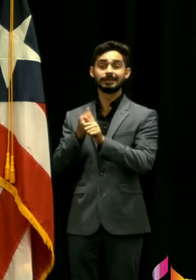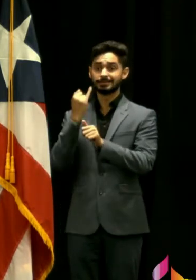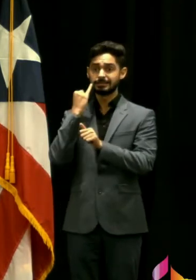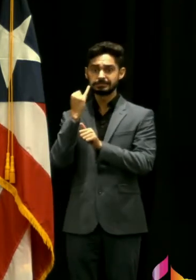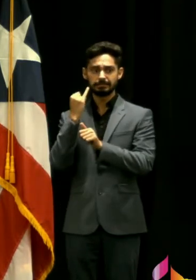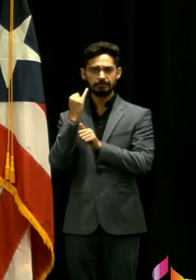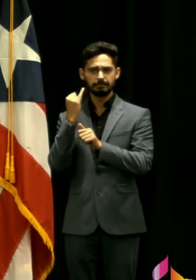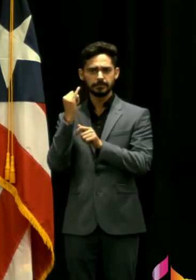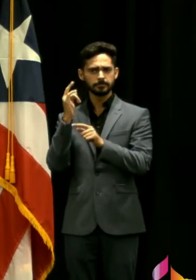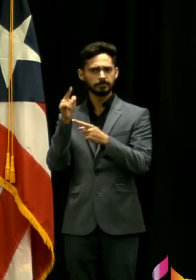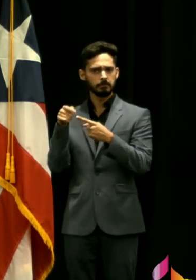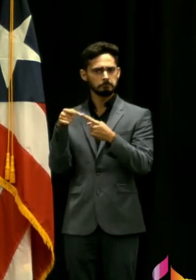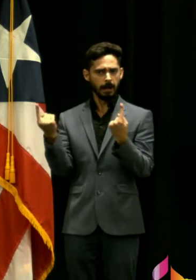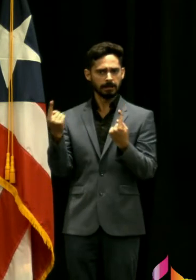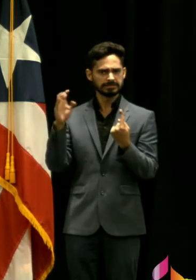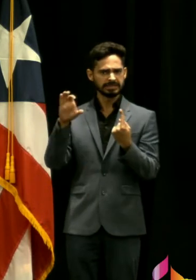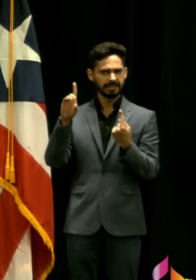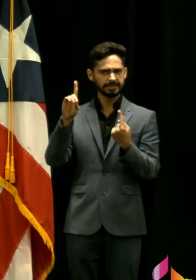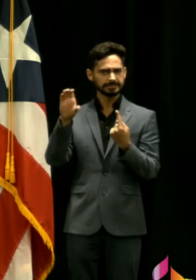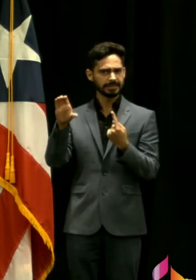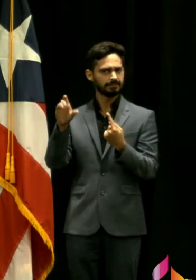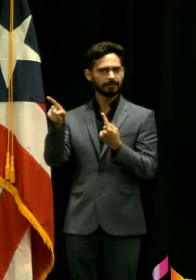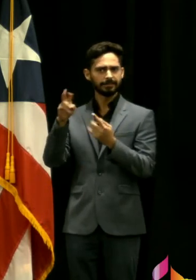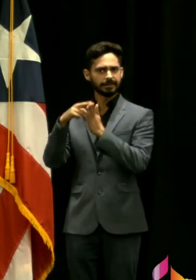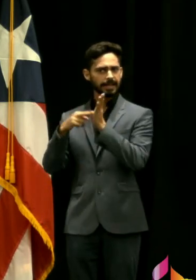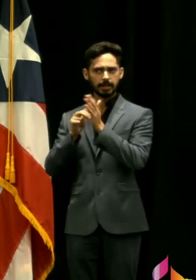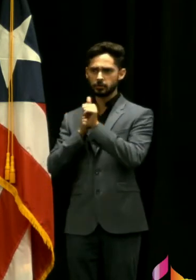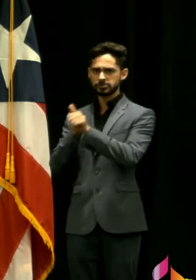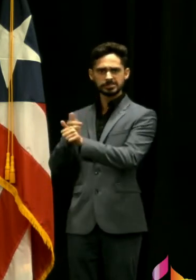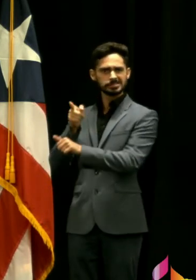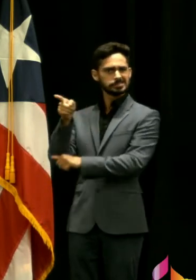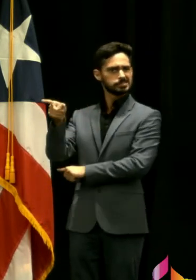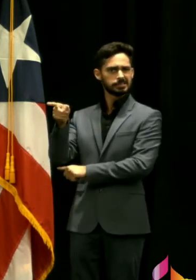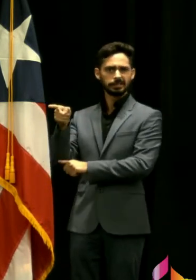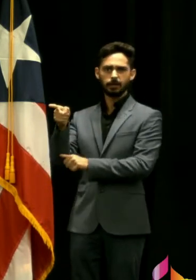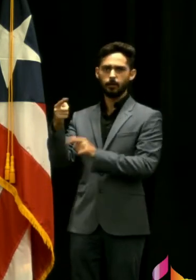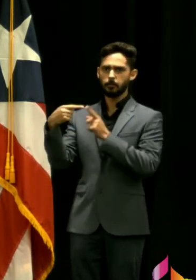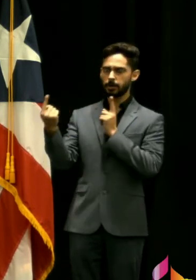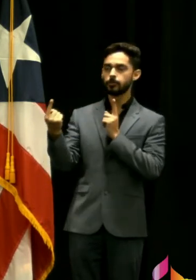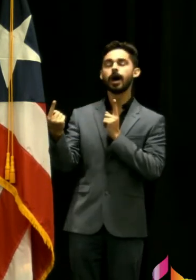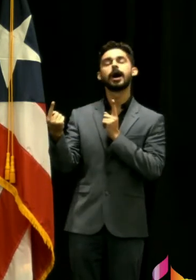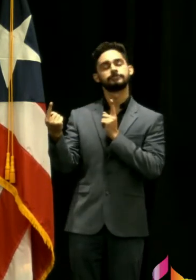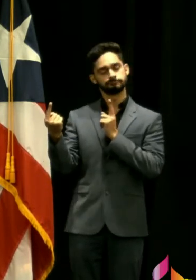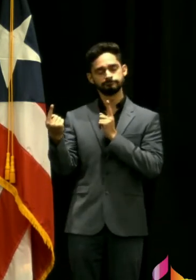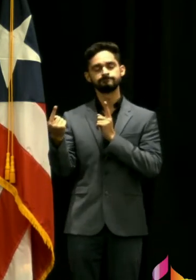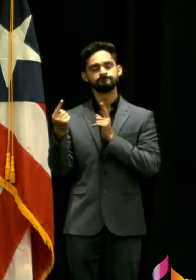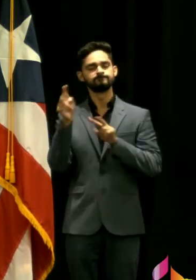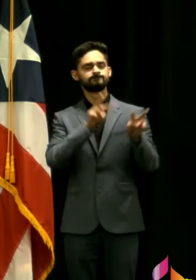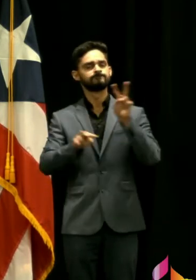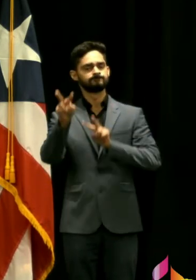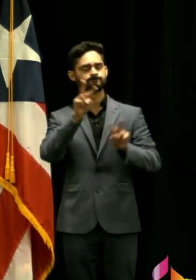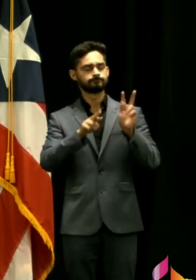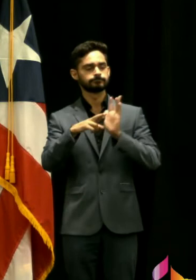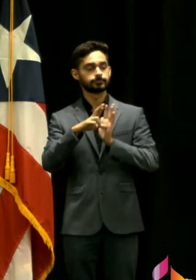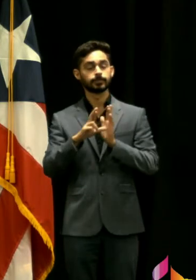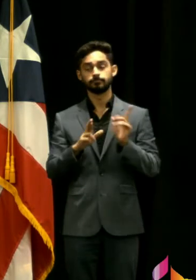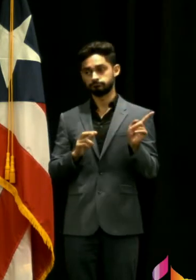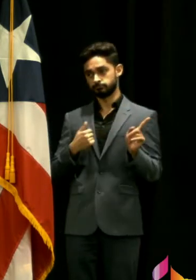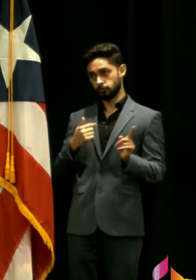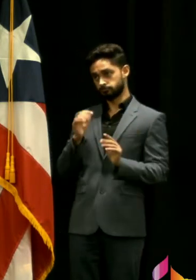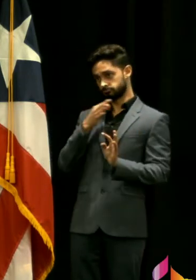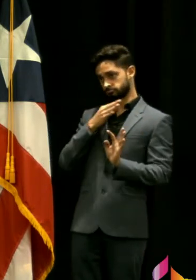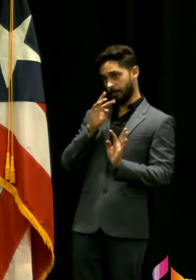cumpliendo con las guías del CDC pues entonces si pudieran ser revisadas también la cosa es que hago la pregunta porque pues